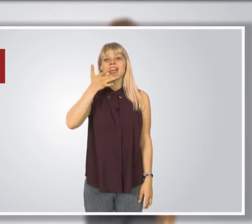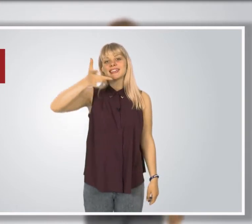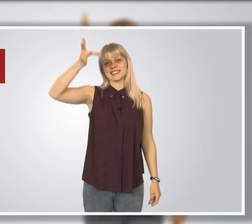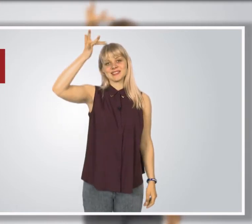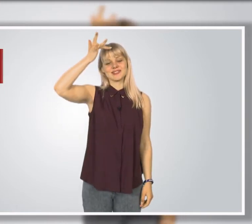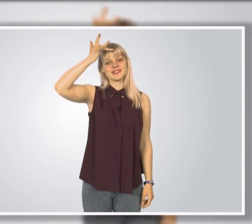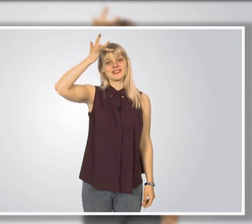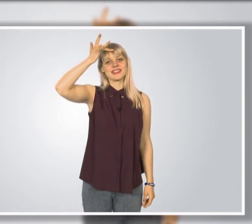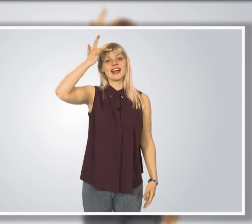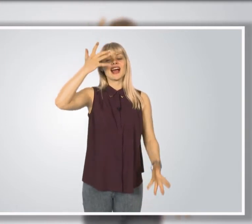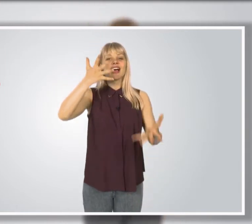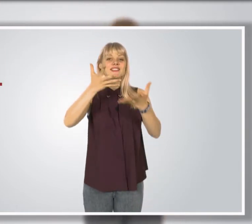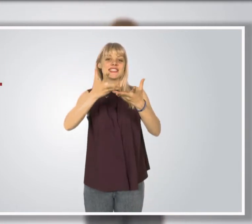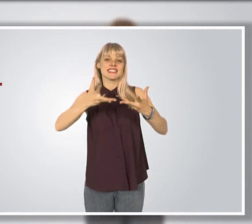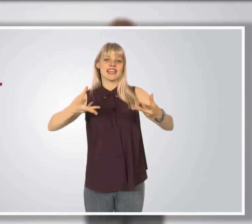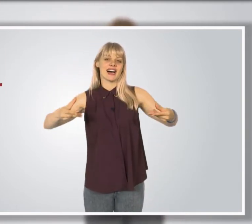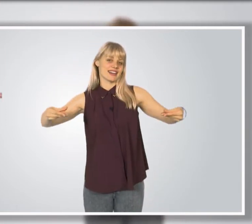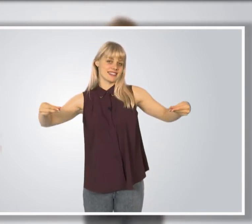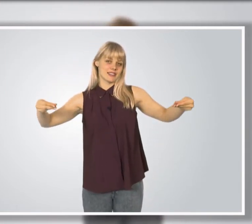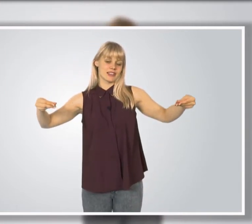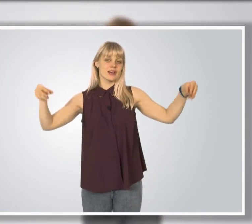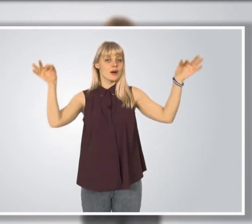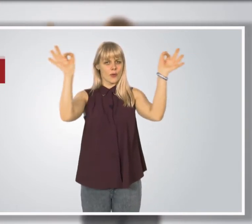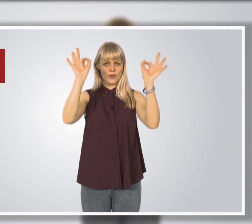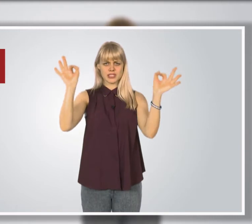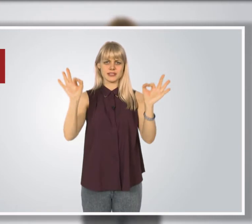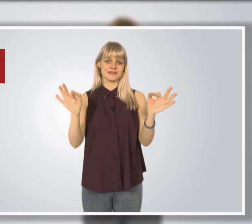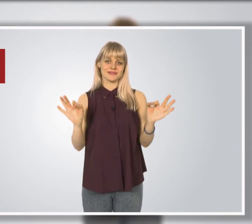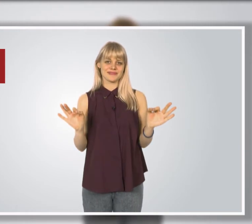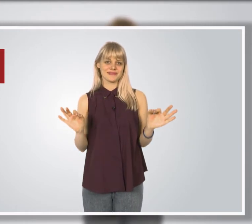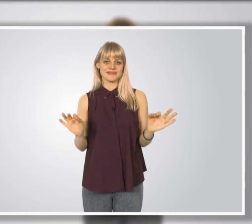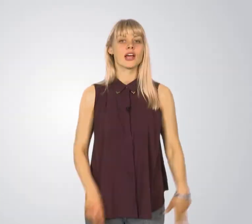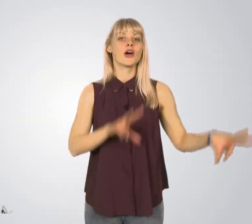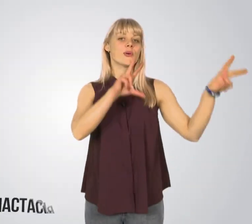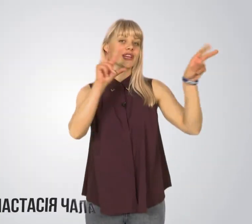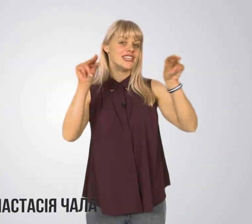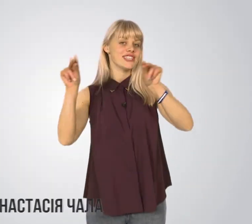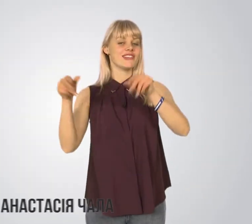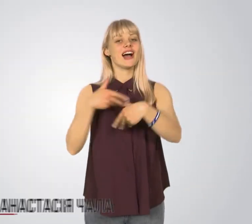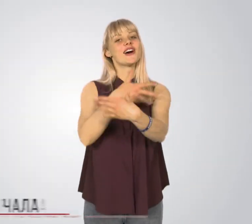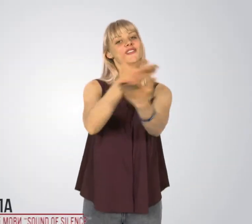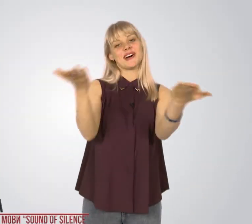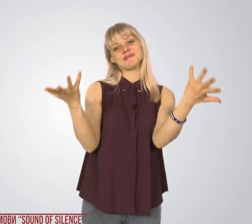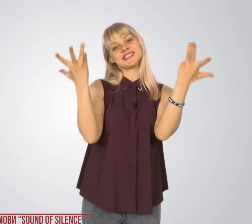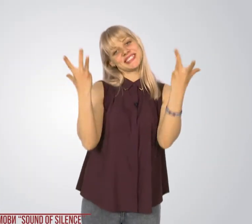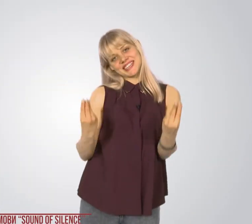лето, весна, осень. Удачного вам дня!